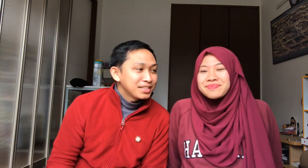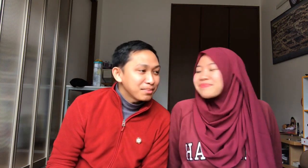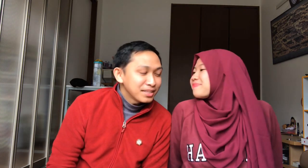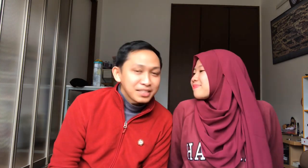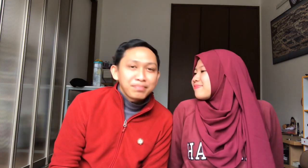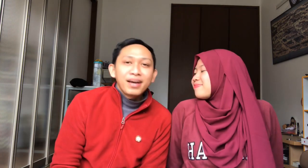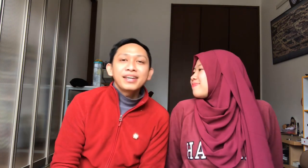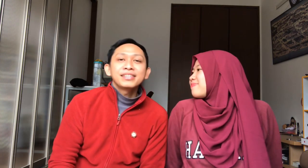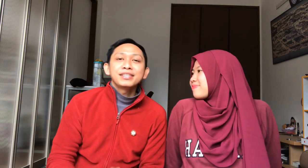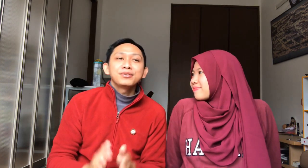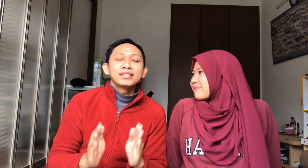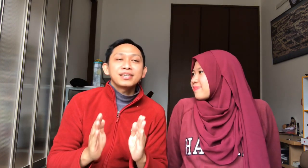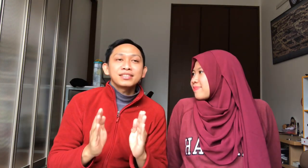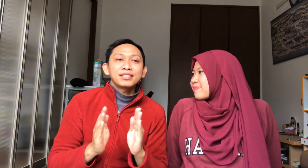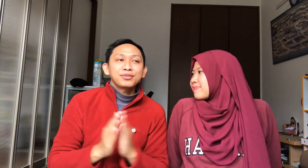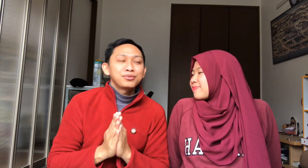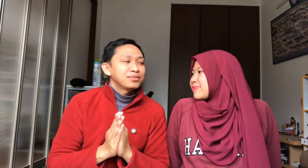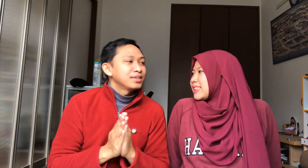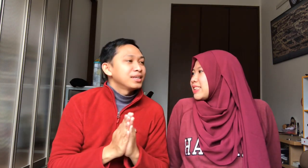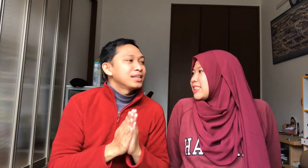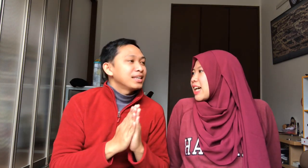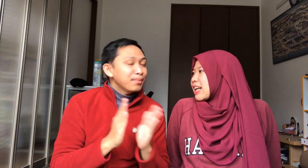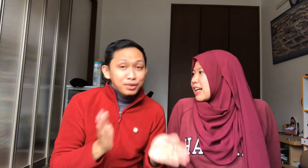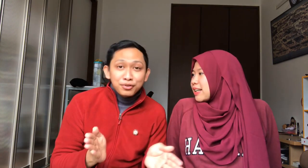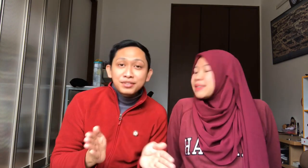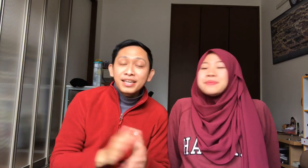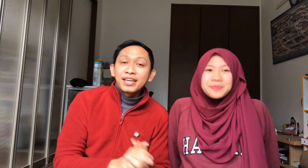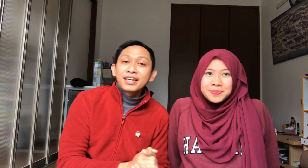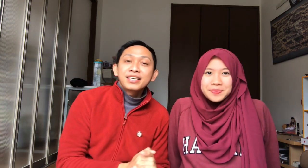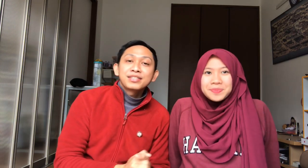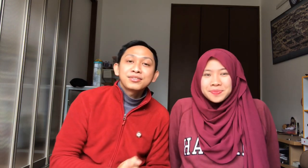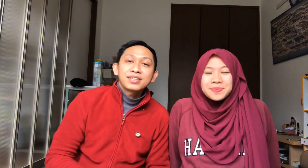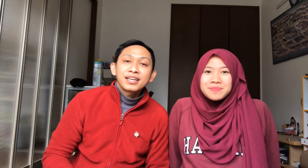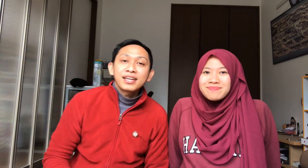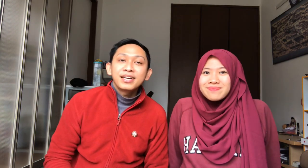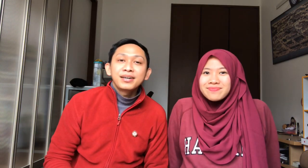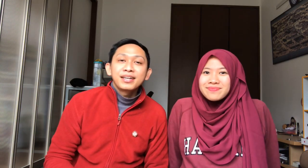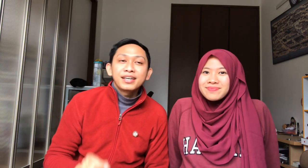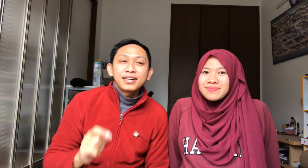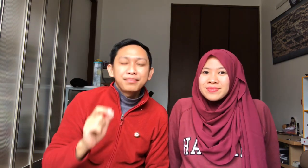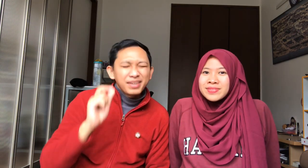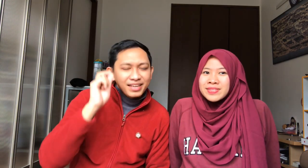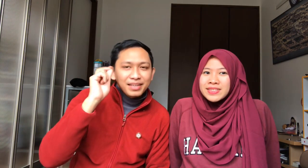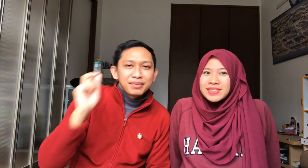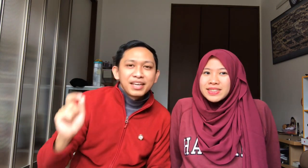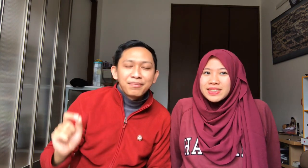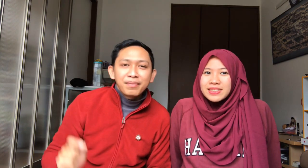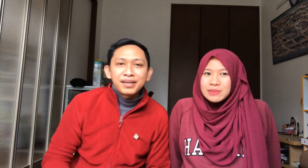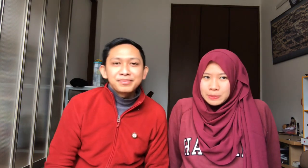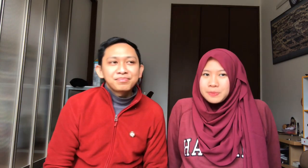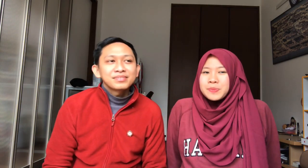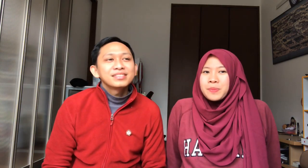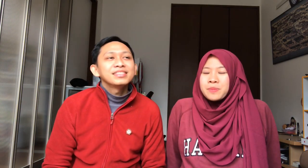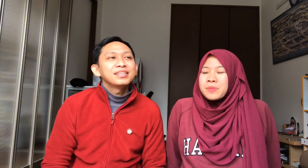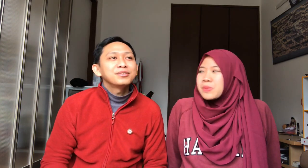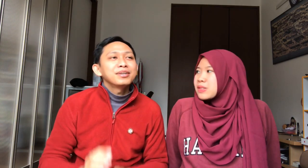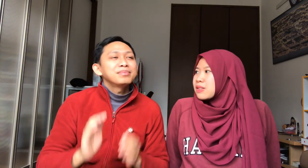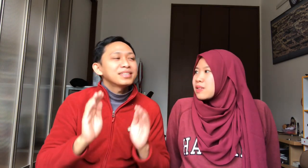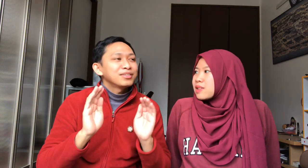belajar bahasa Jepang Ini juga salah satu Yang menurut saya itu cara Mengingat lebih gampang Dan juga bisa